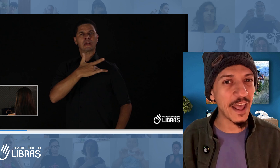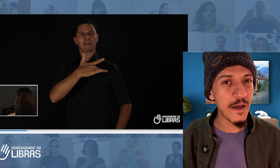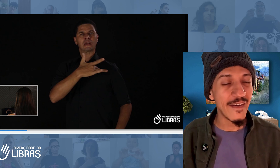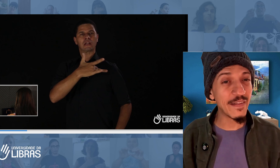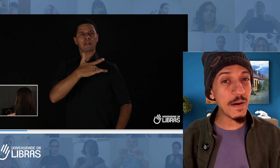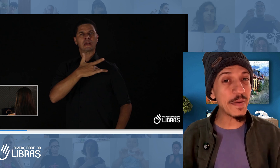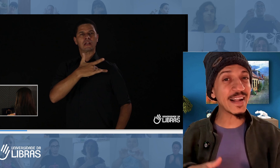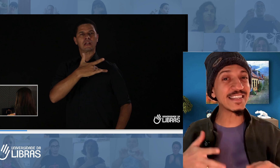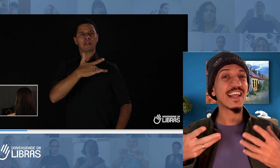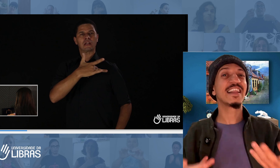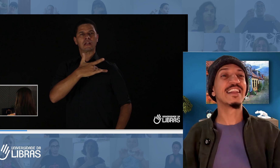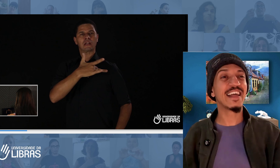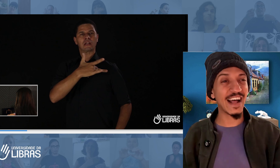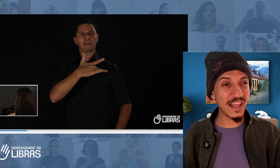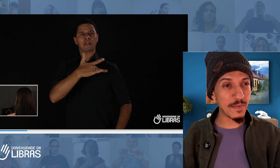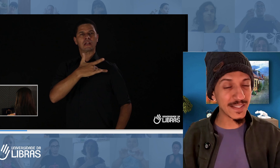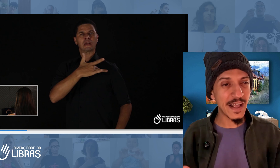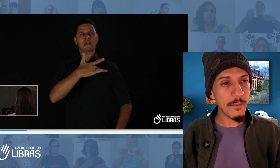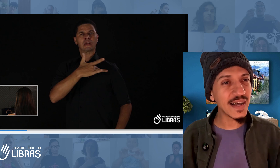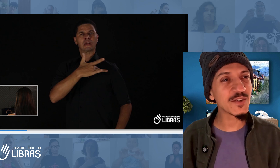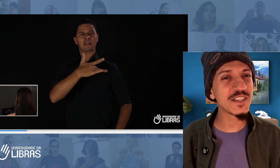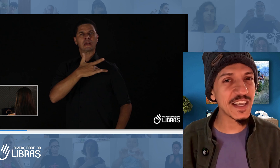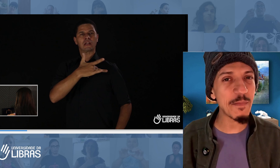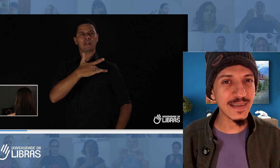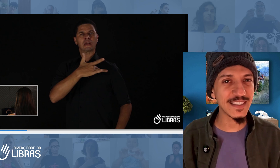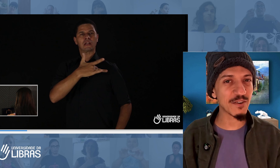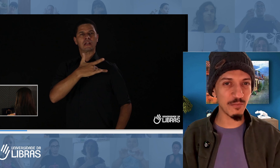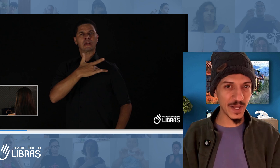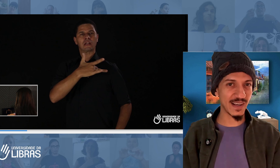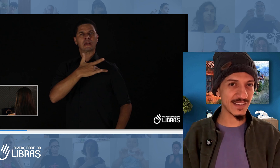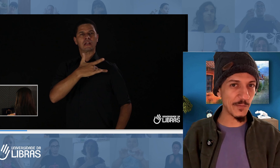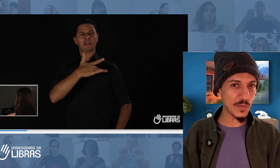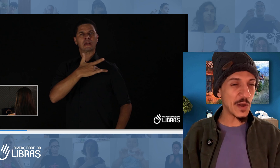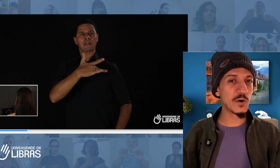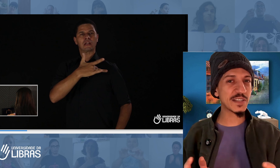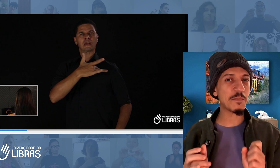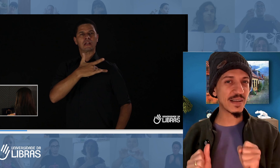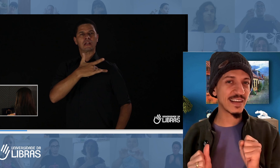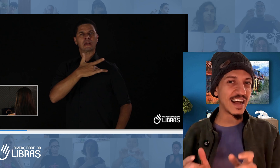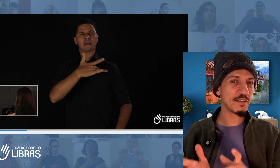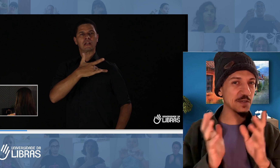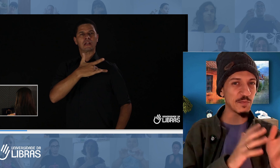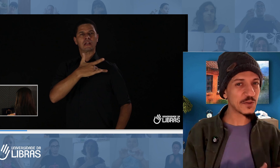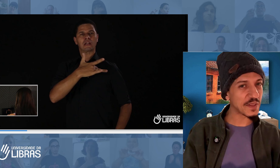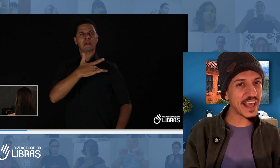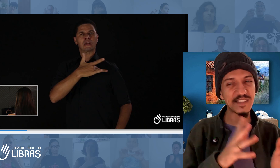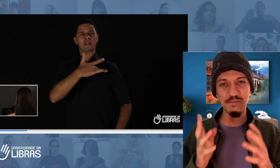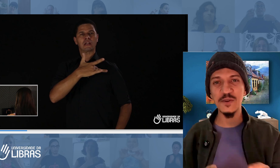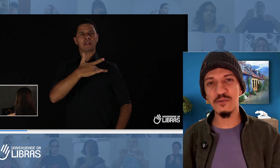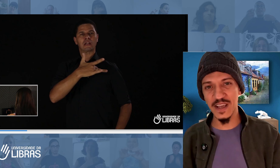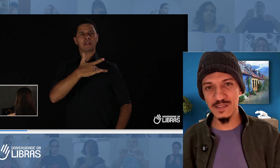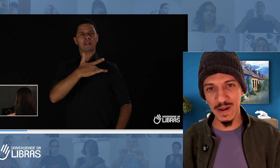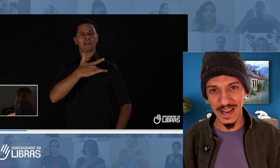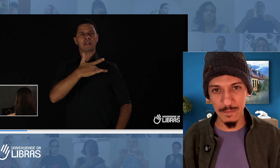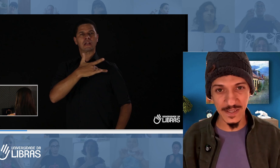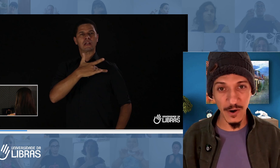não apenas em entender a Libras, mas conseguir passar essa comunicação, conseguir passar da Libras portuguesa, do português para Libras. Ó,